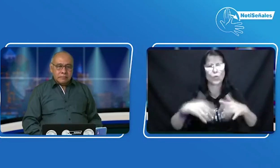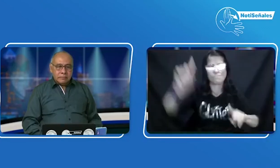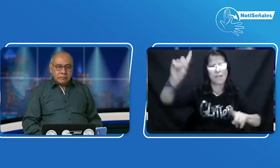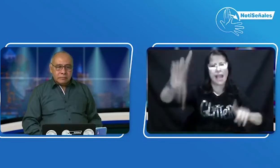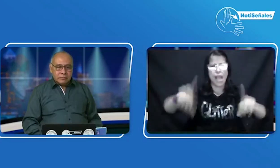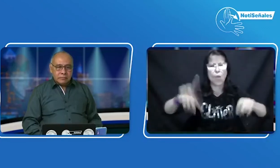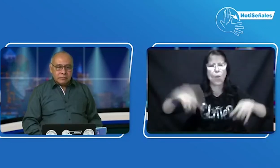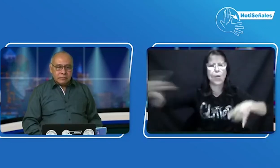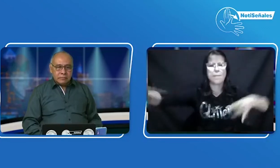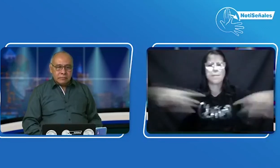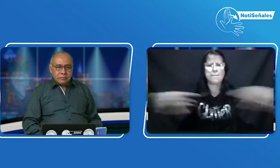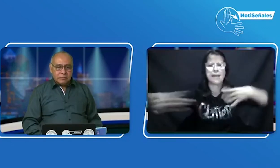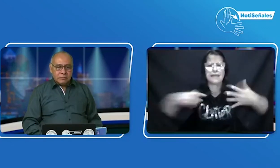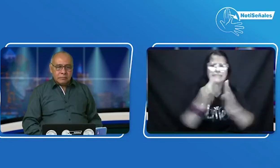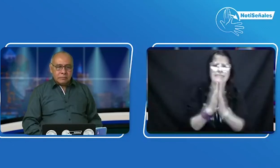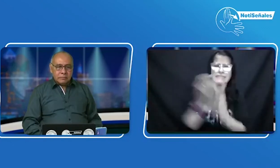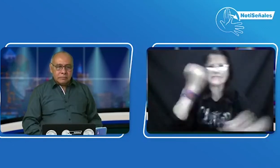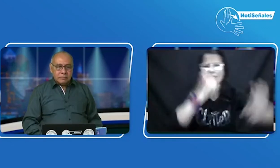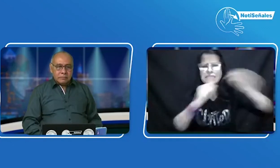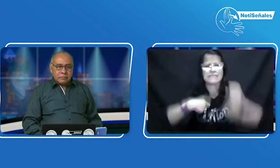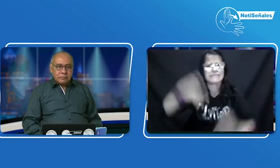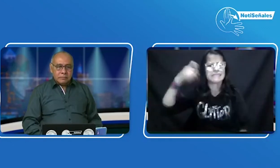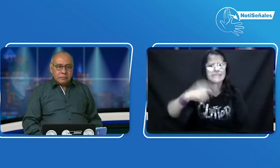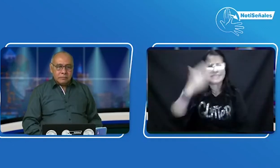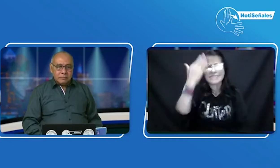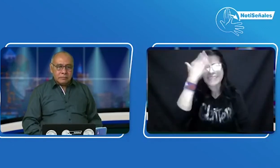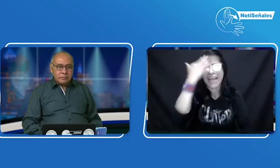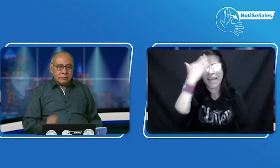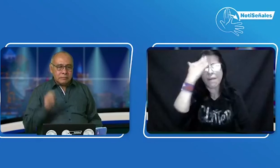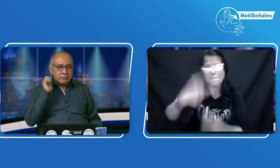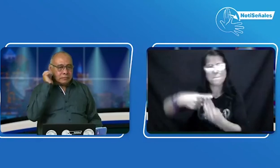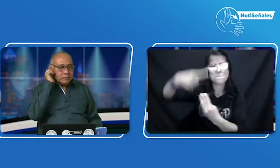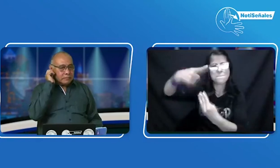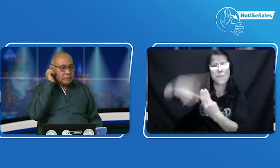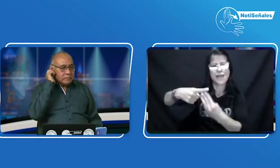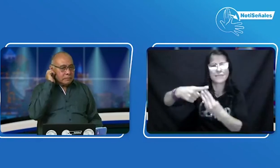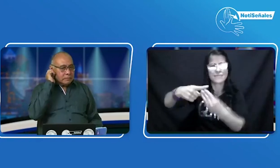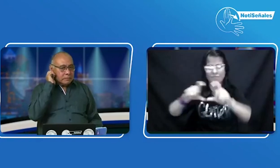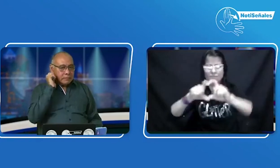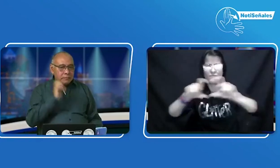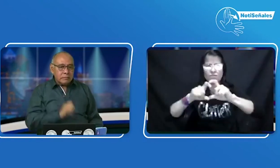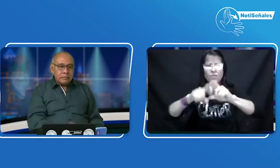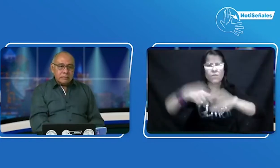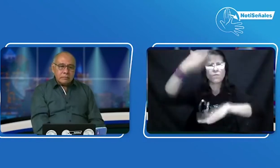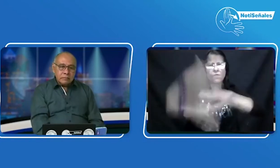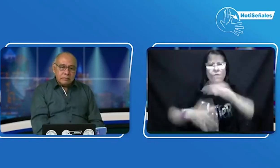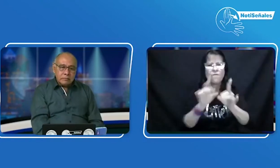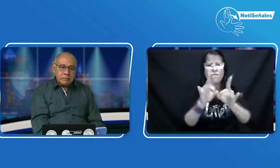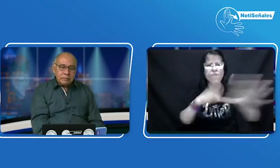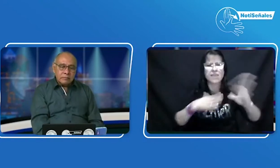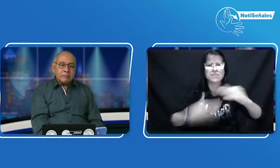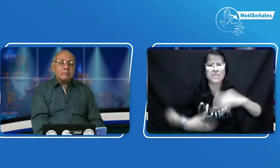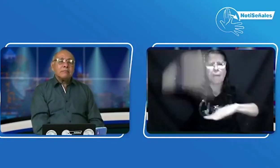preguntarle a Henry, porque es que pues algunas personas sordas me envían mensajes, quieren saber sobre la licencia de